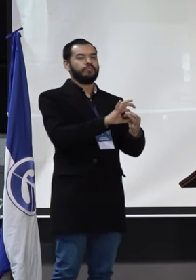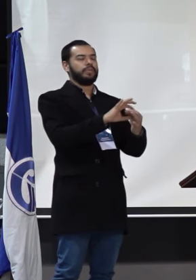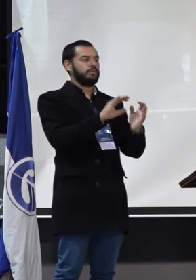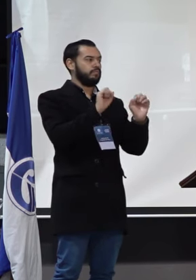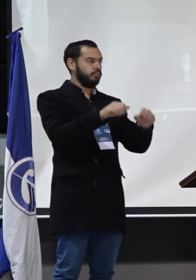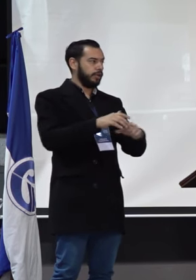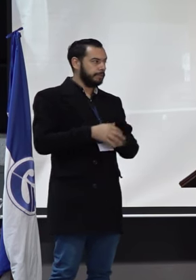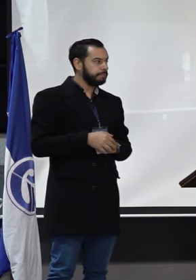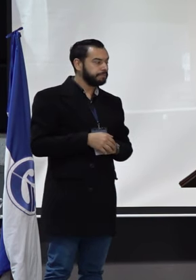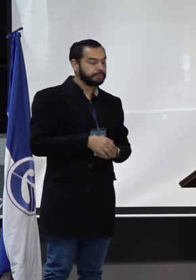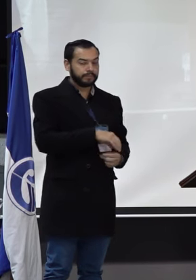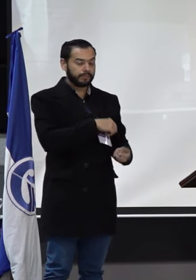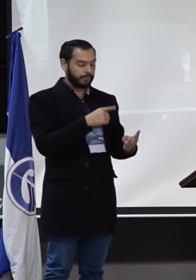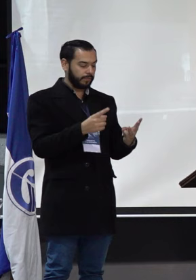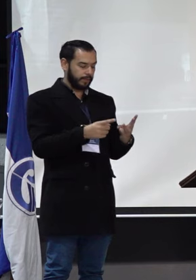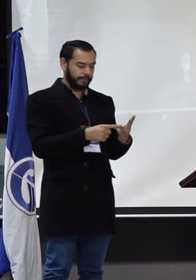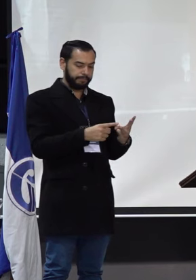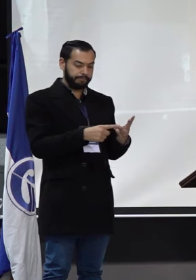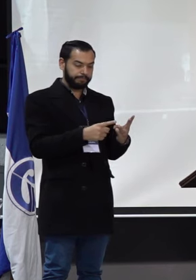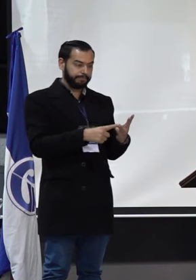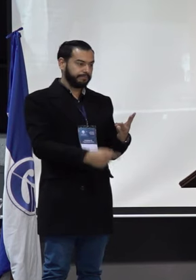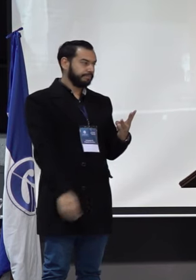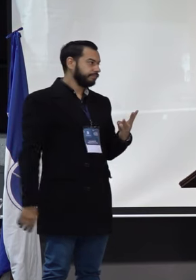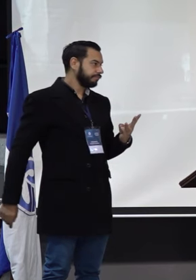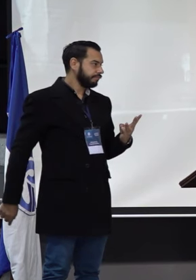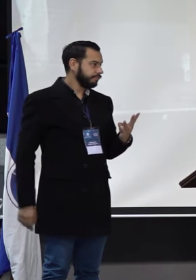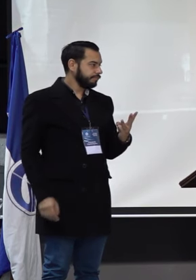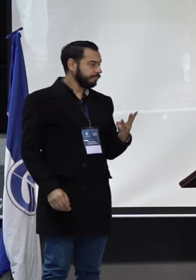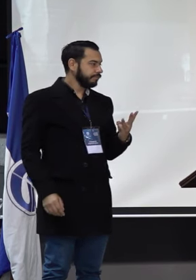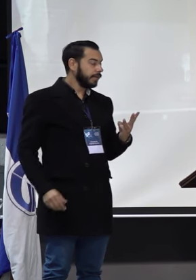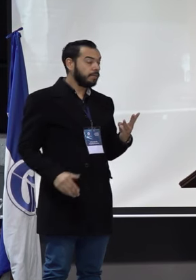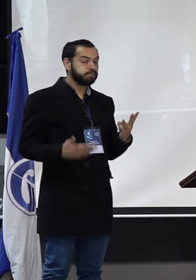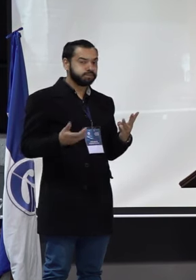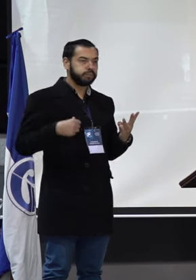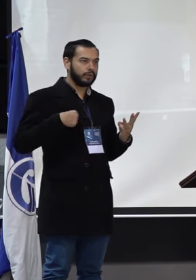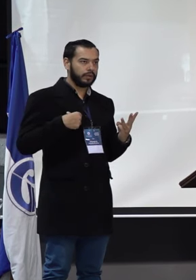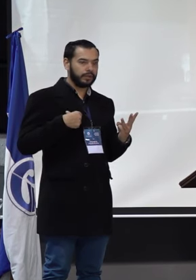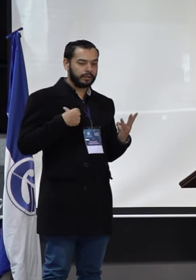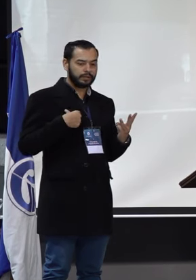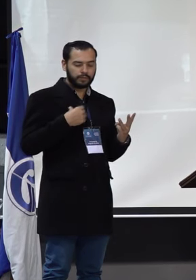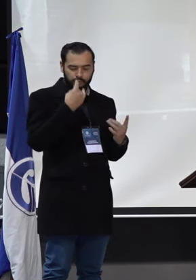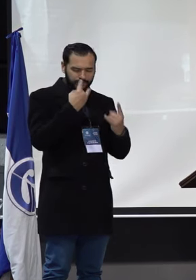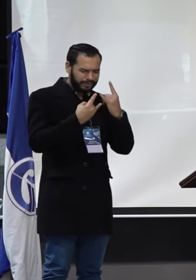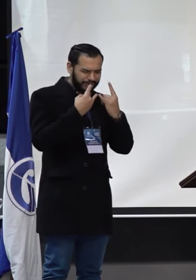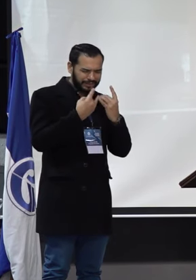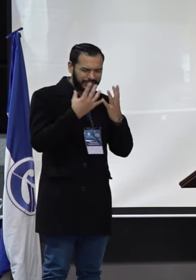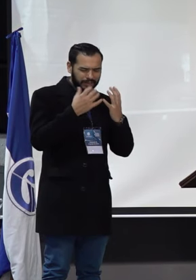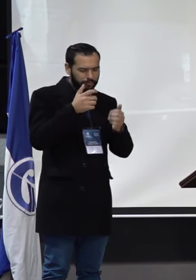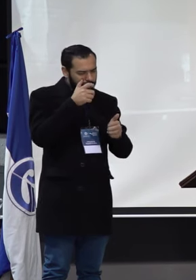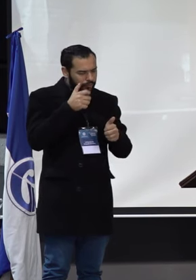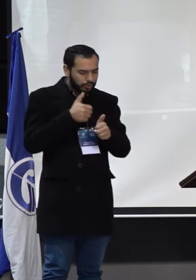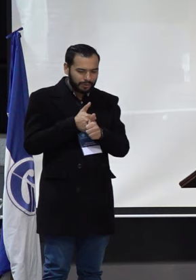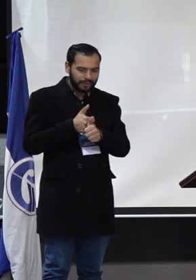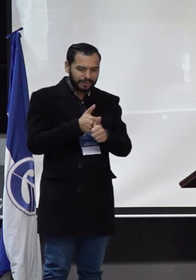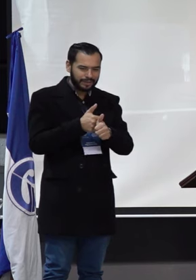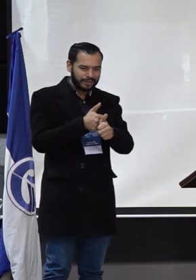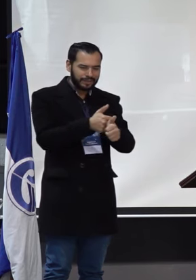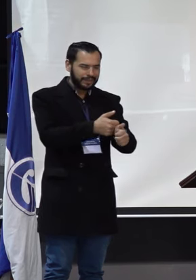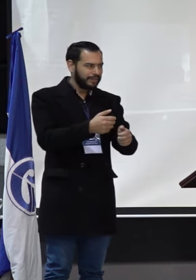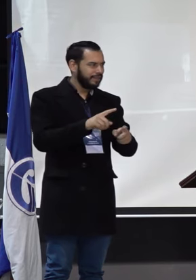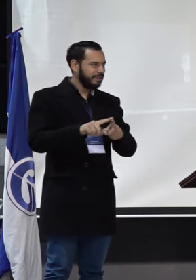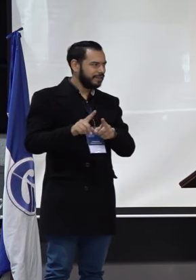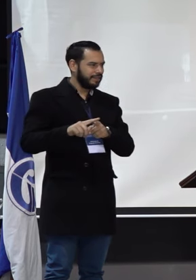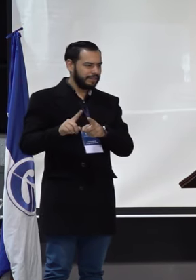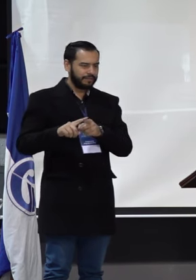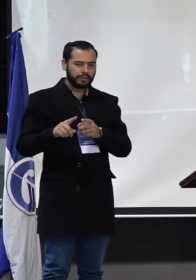En tercera instancia tenemos el interés de realizar un seguimiento a las rutas de